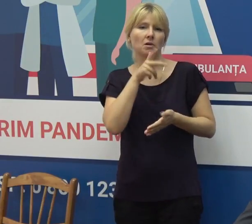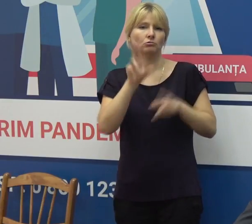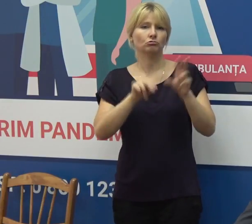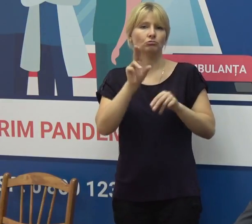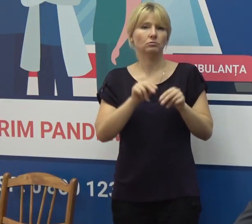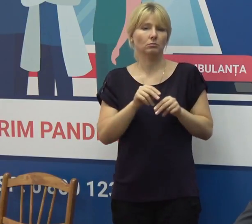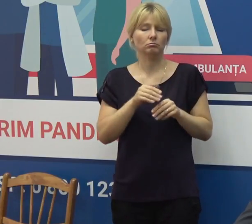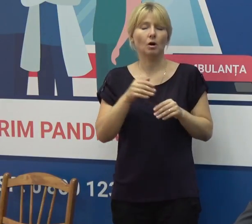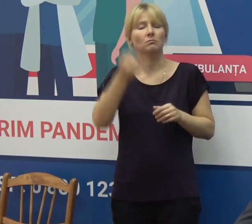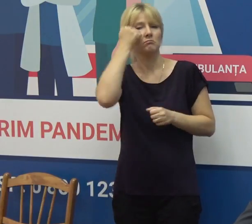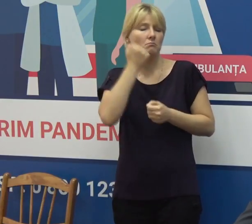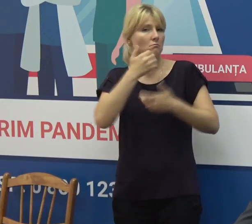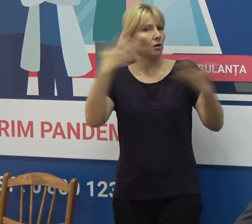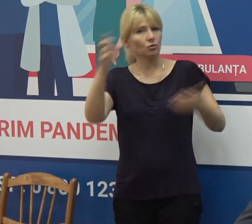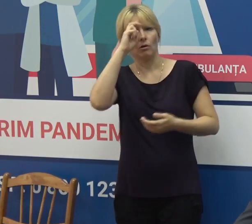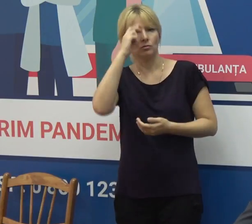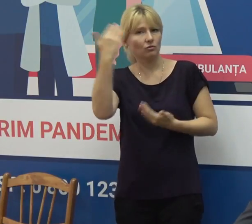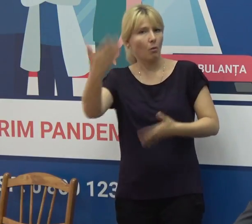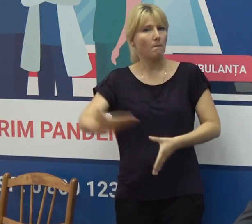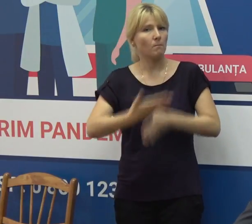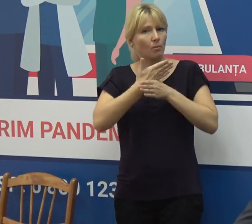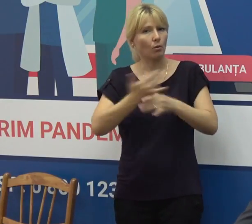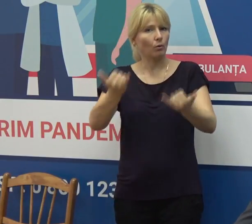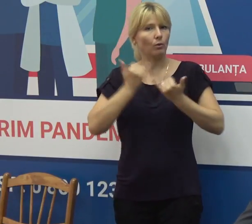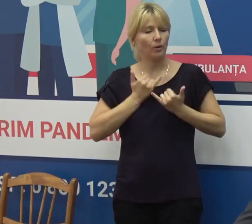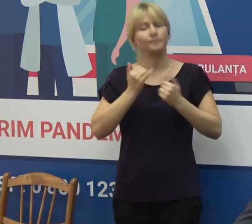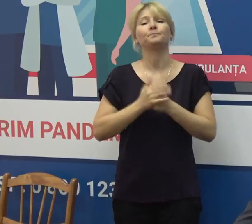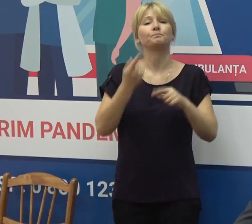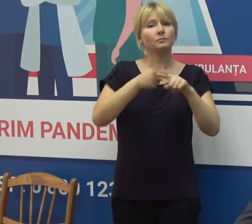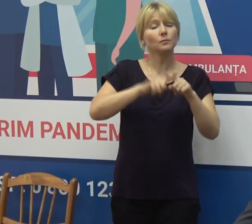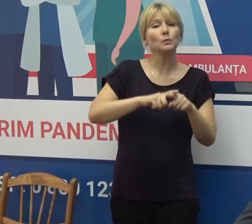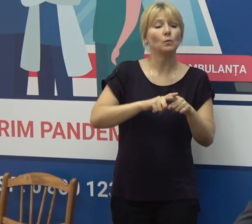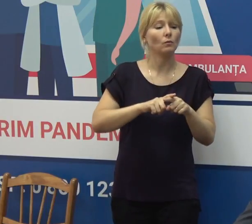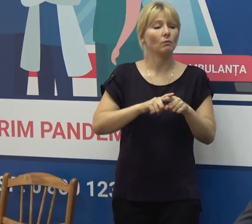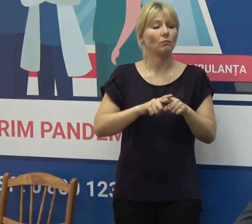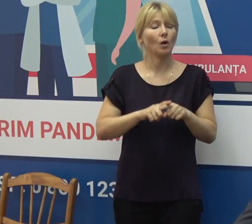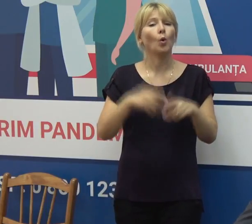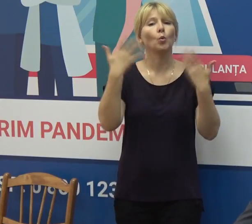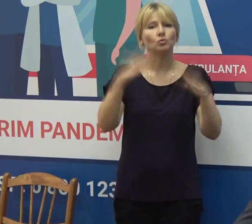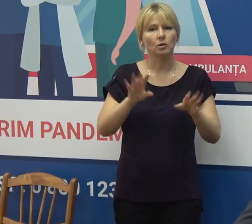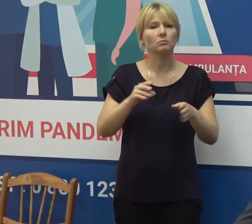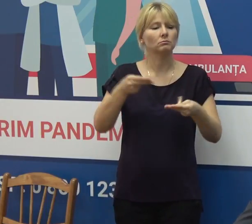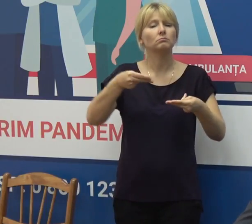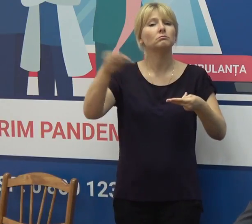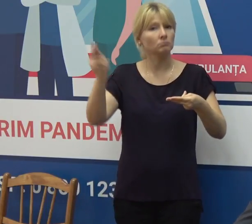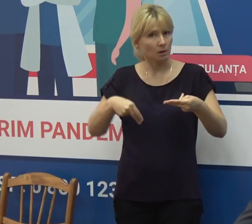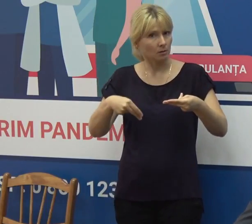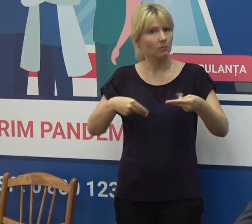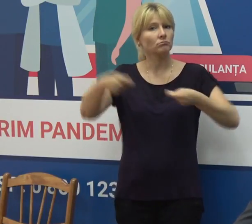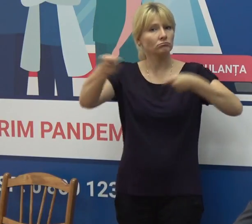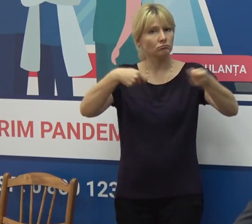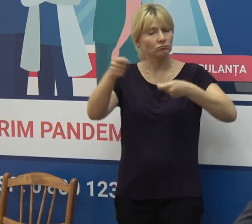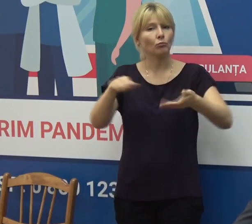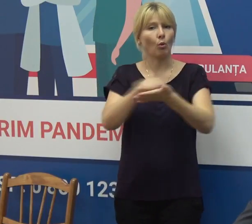pentru ce le mulțumim mult într-un ajutorul acordat. În acest sens, deja au fost semnate actele necesare